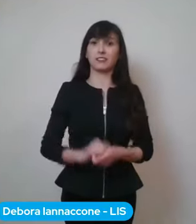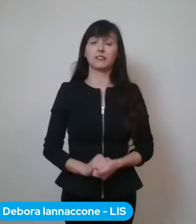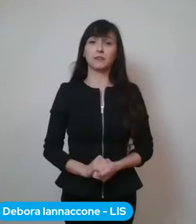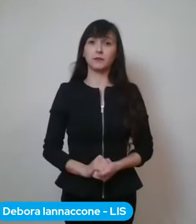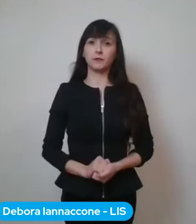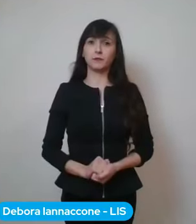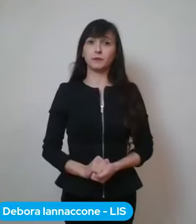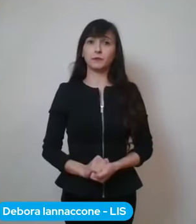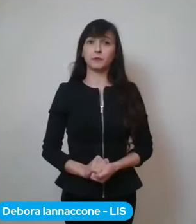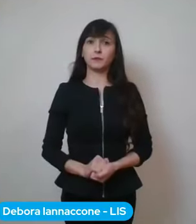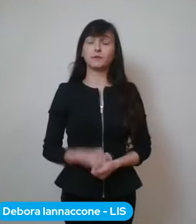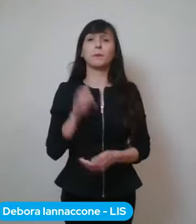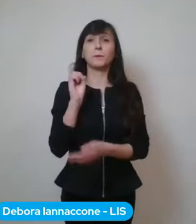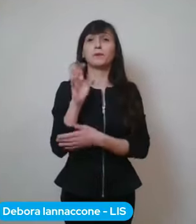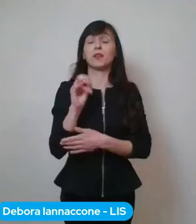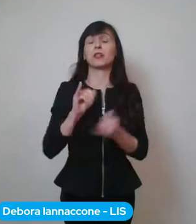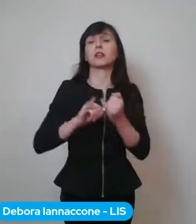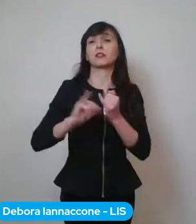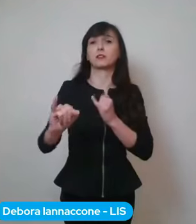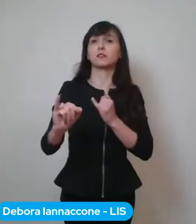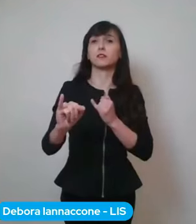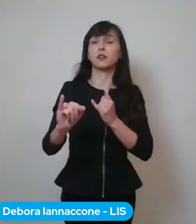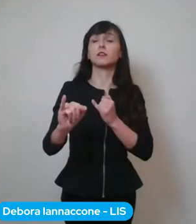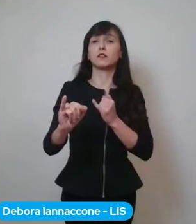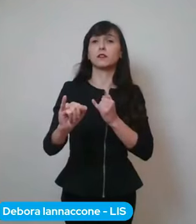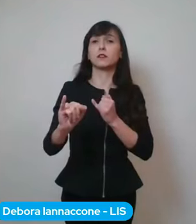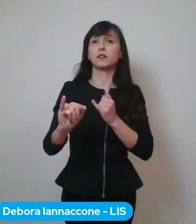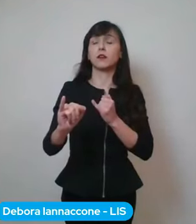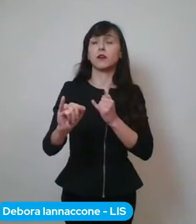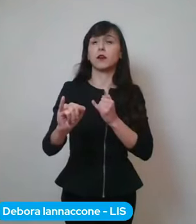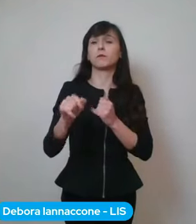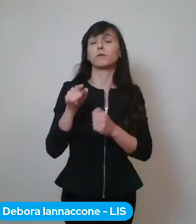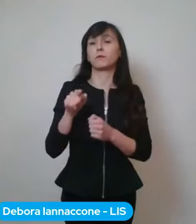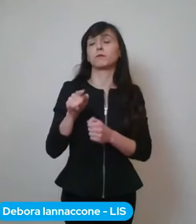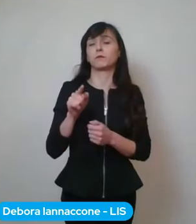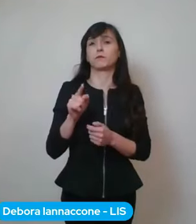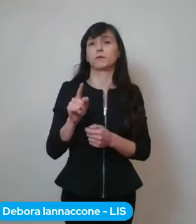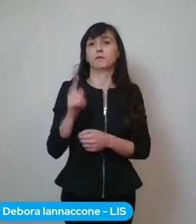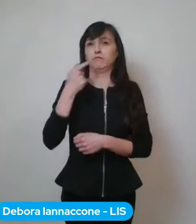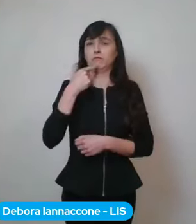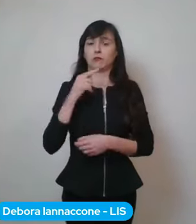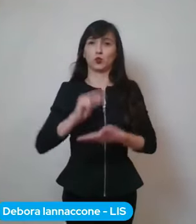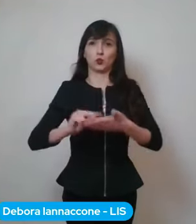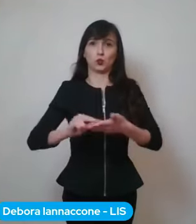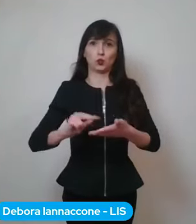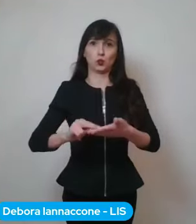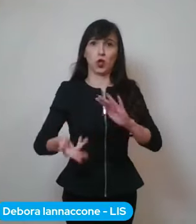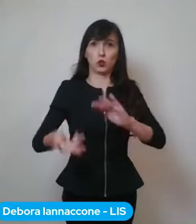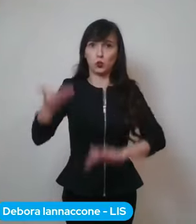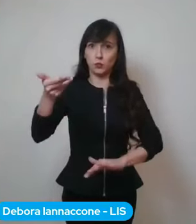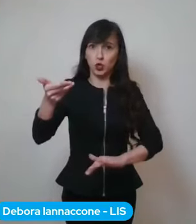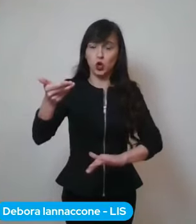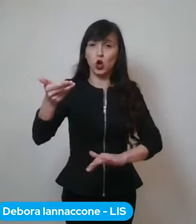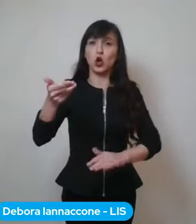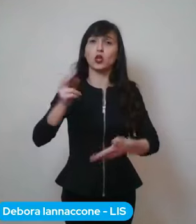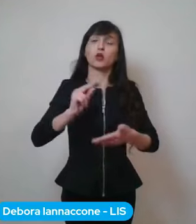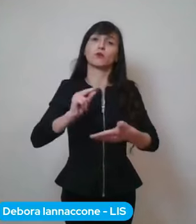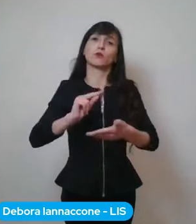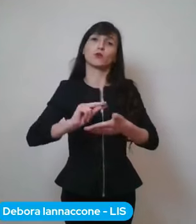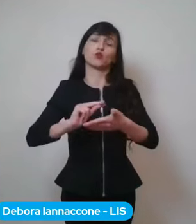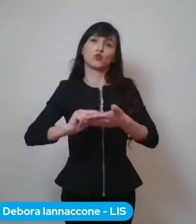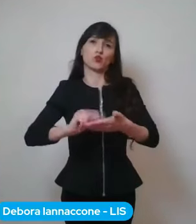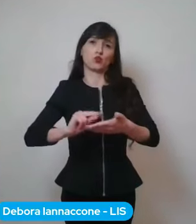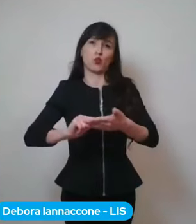Didattica a distanza che vale soprattutto per le scuole superiori e per le scuole secondarie.